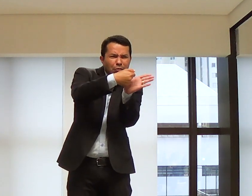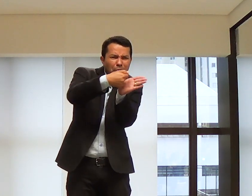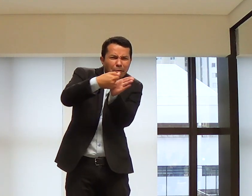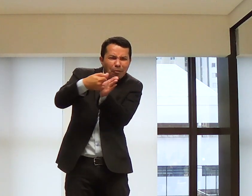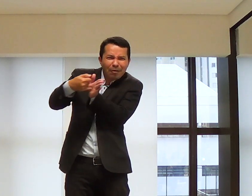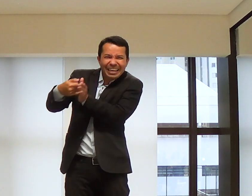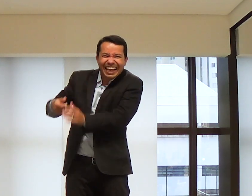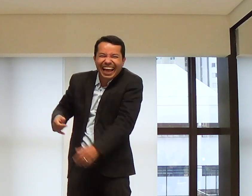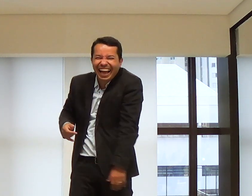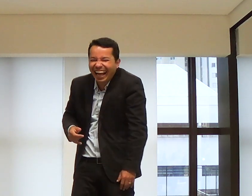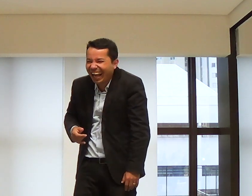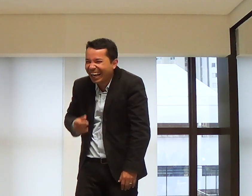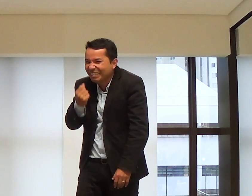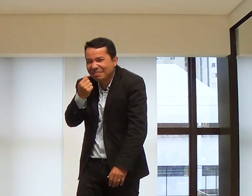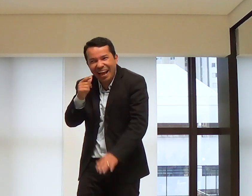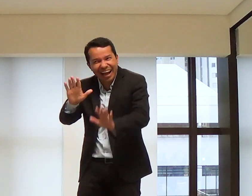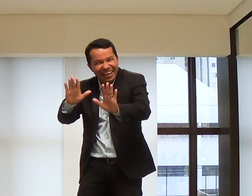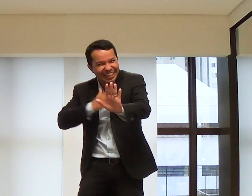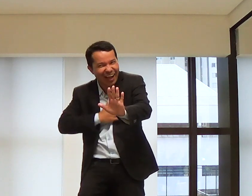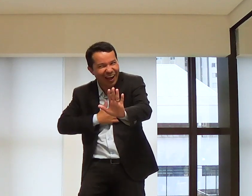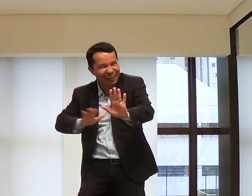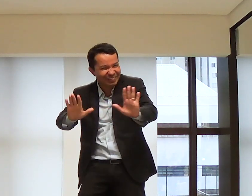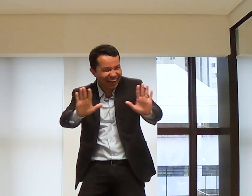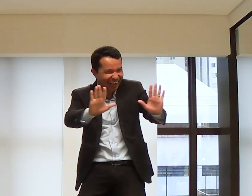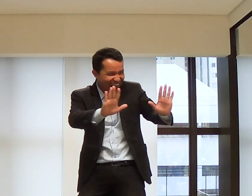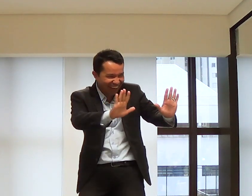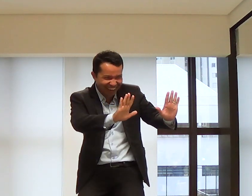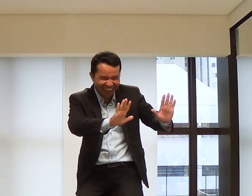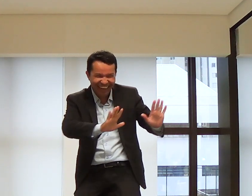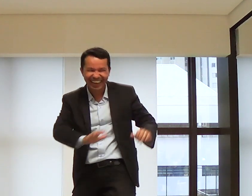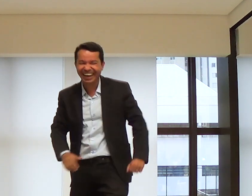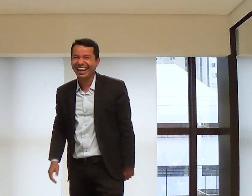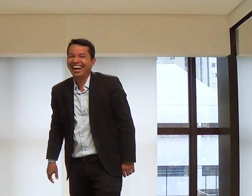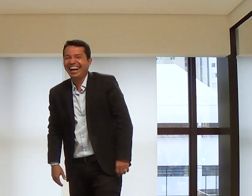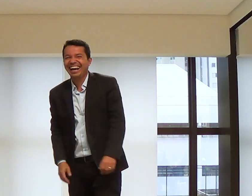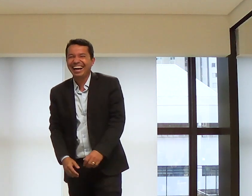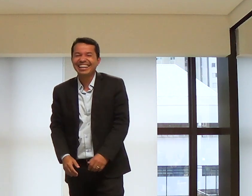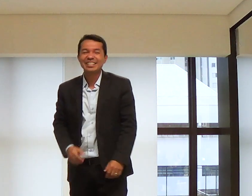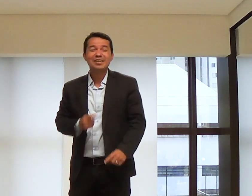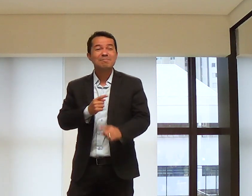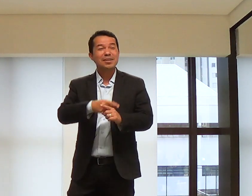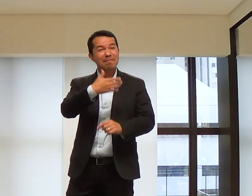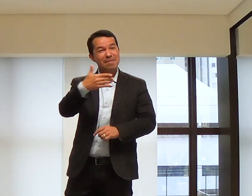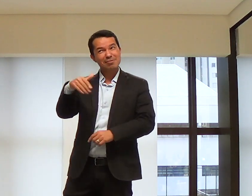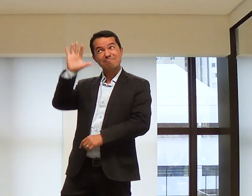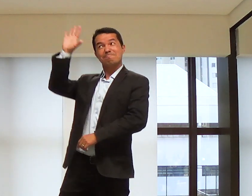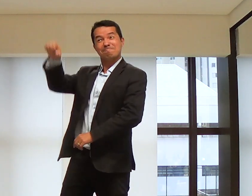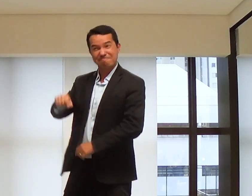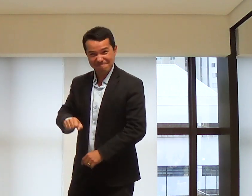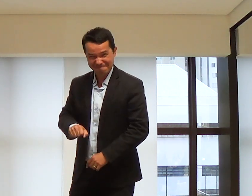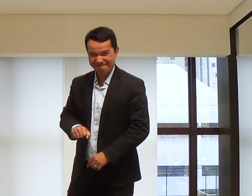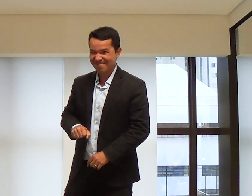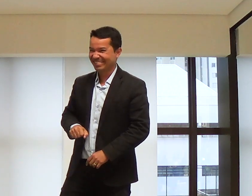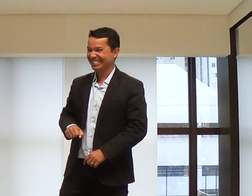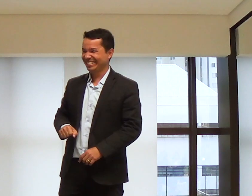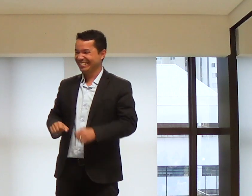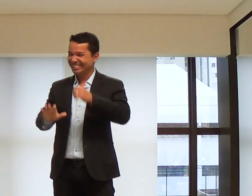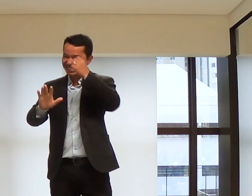eu acho que esse sinal aqui combinaria mais com ele. Desculpa, gente. Brincadeira. Calma. Mas é porque o peixe